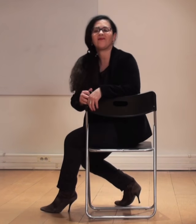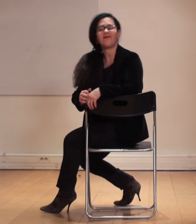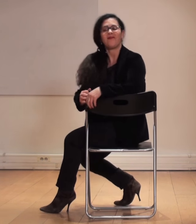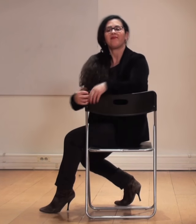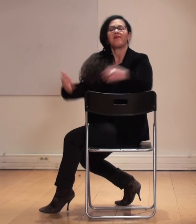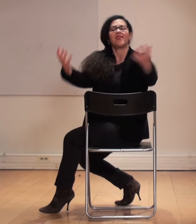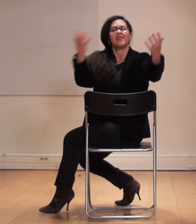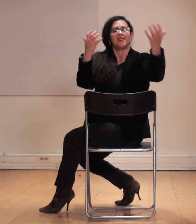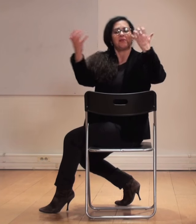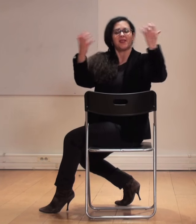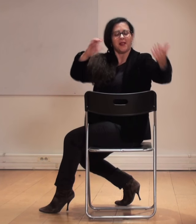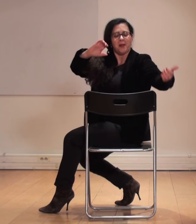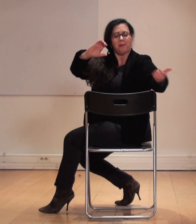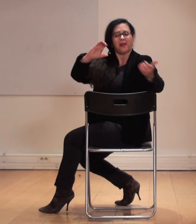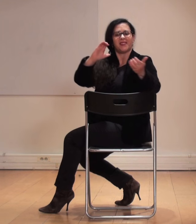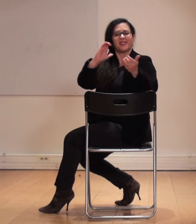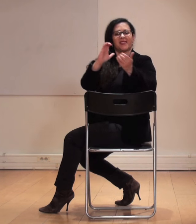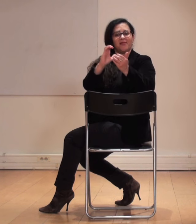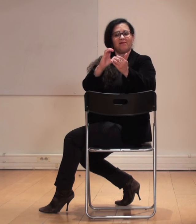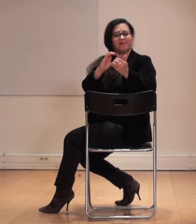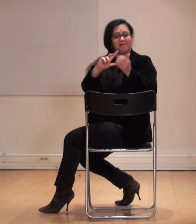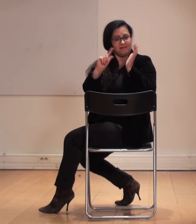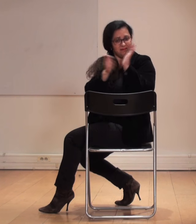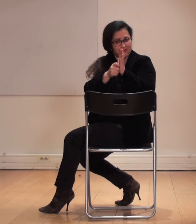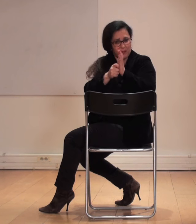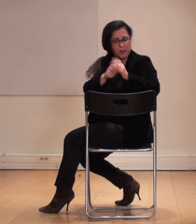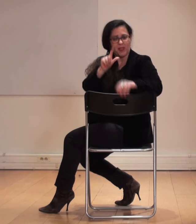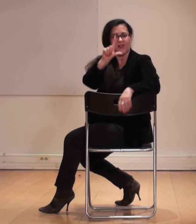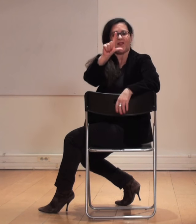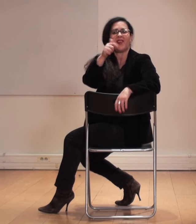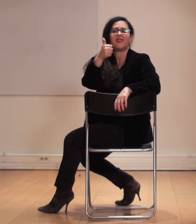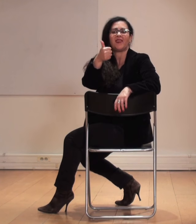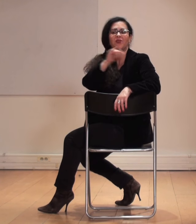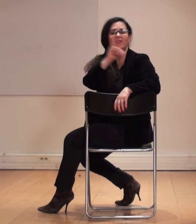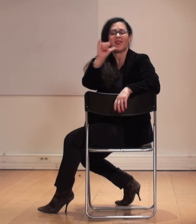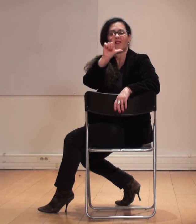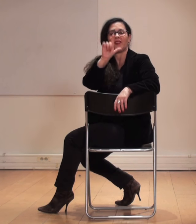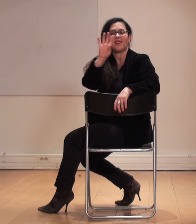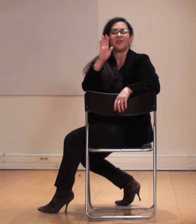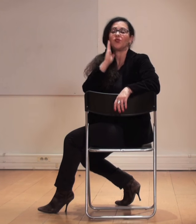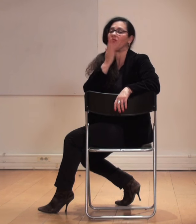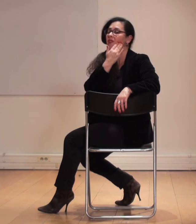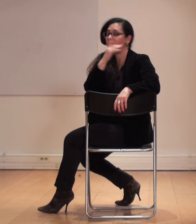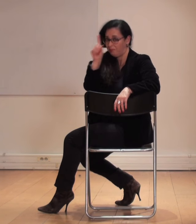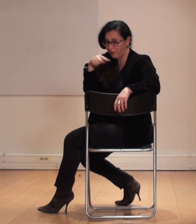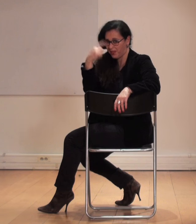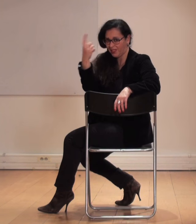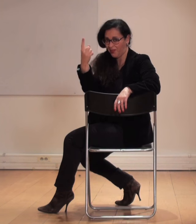Du 21 au 24 janvier prochain, nous accueillons Pierre Régal pour son spectacle presse.